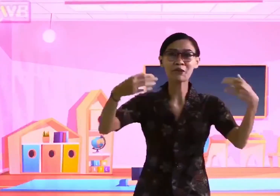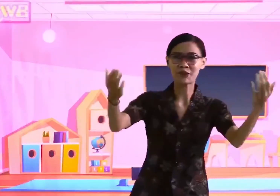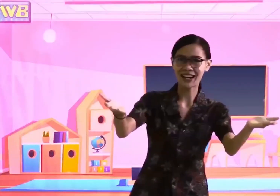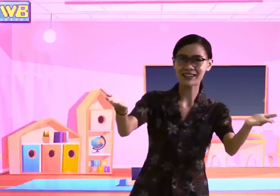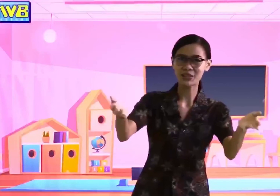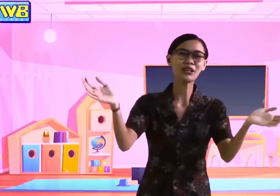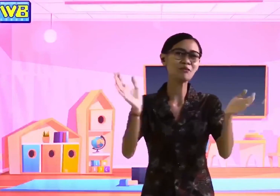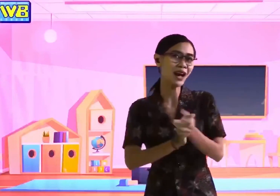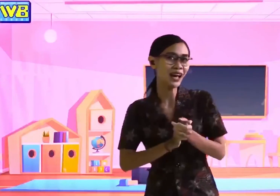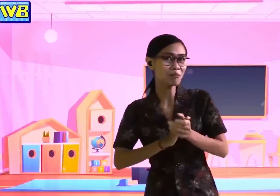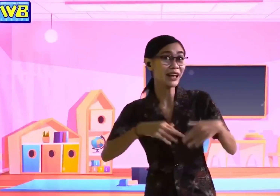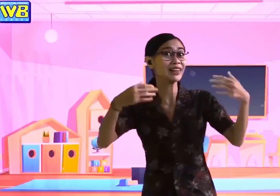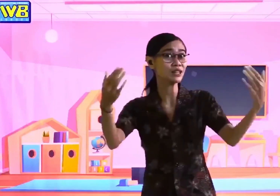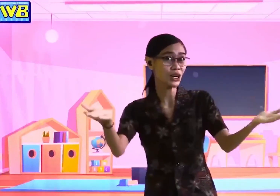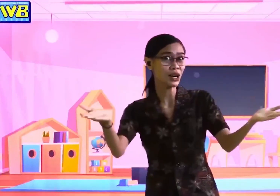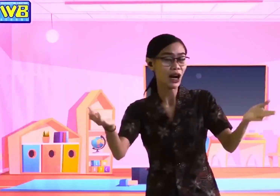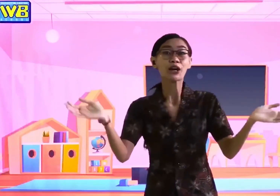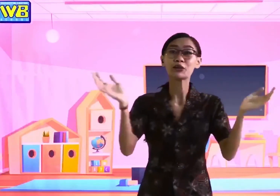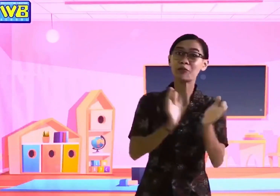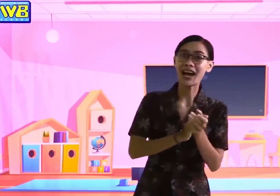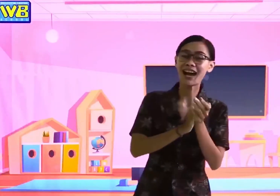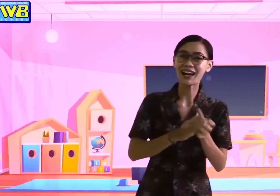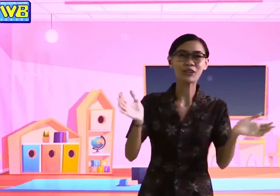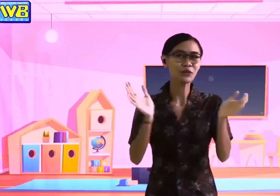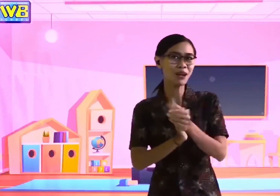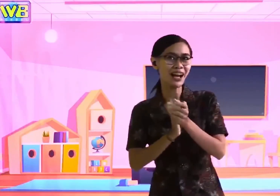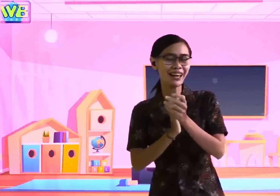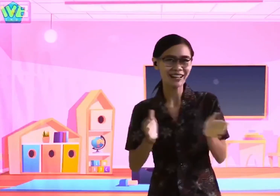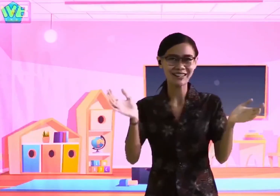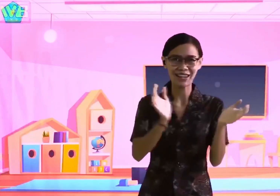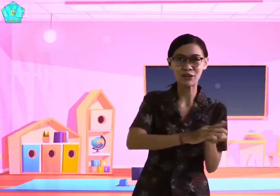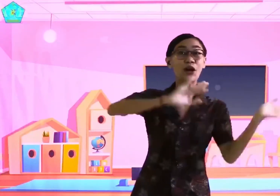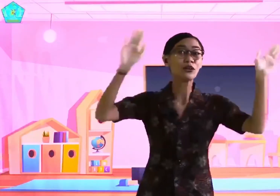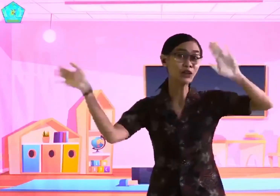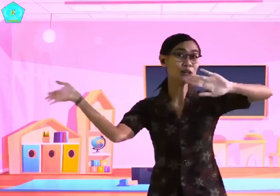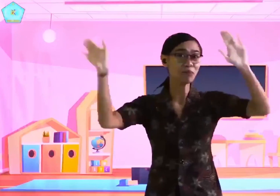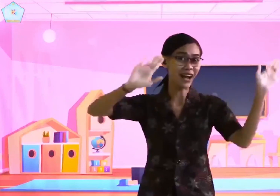friends. Goodbye, teacher. Goodbye, goodbye, and see you. Goodbye.